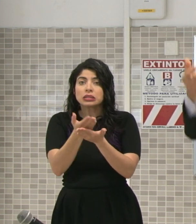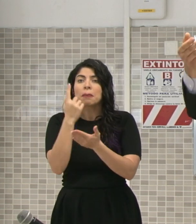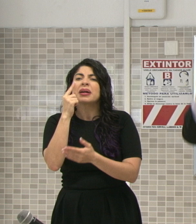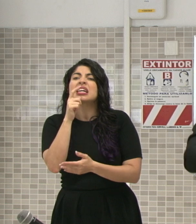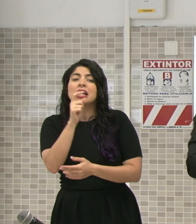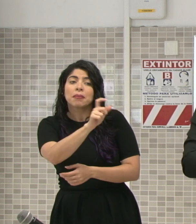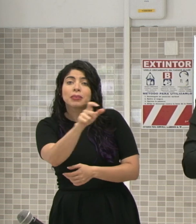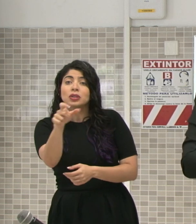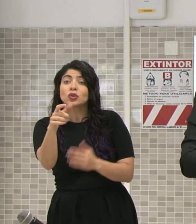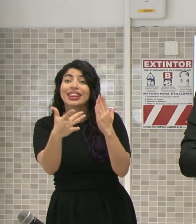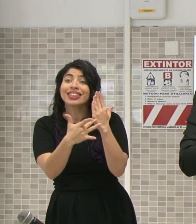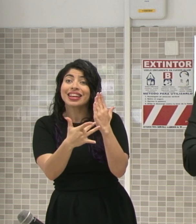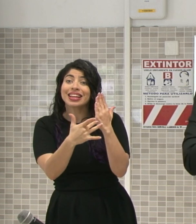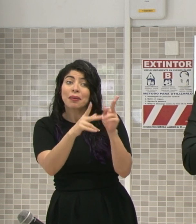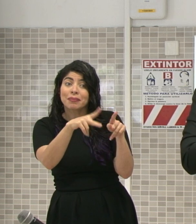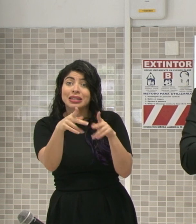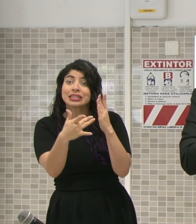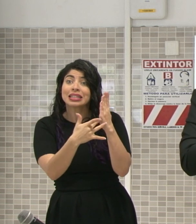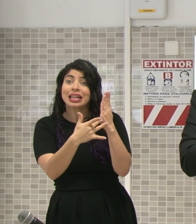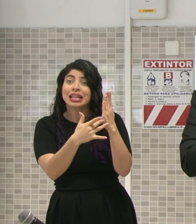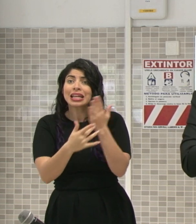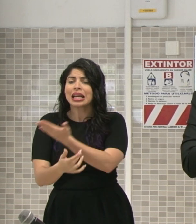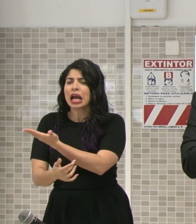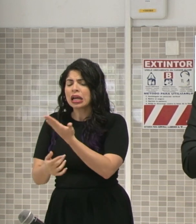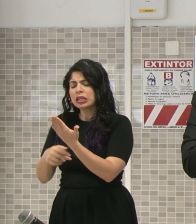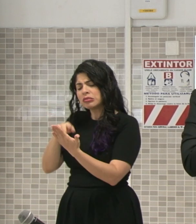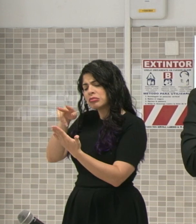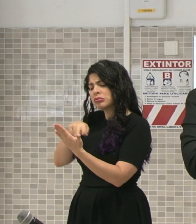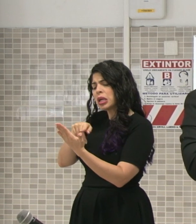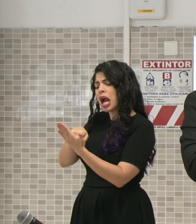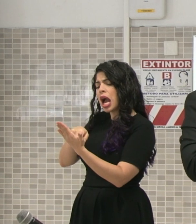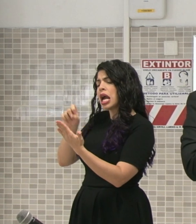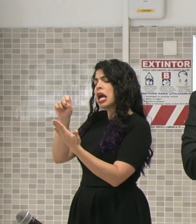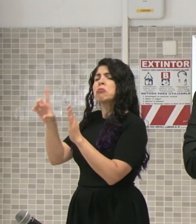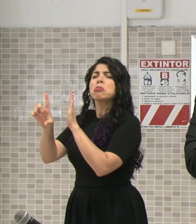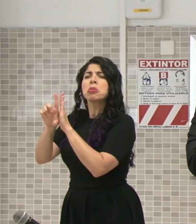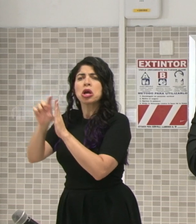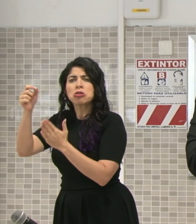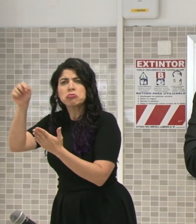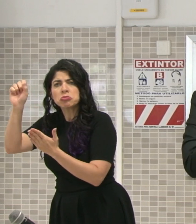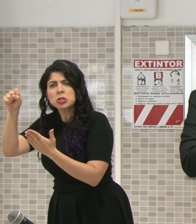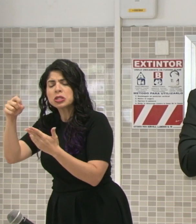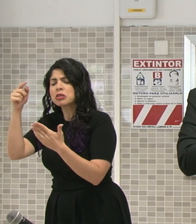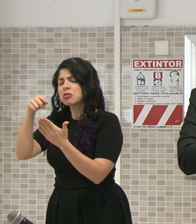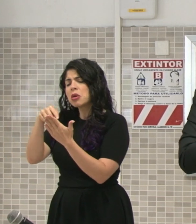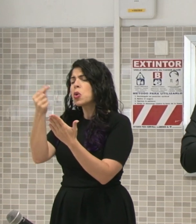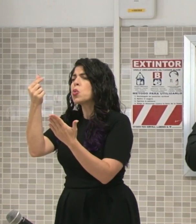pueda decir su legalidad, cuánto da